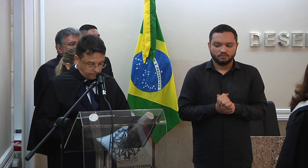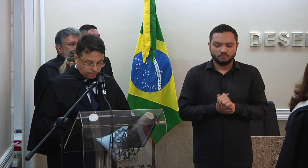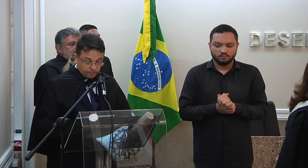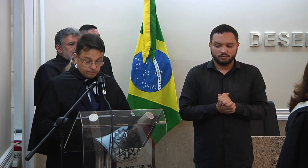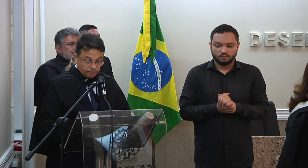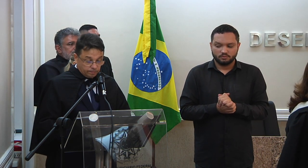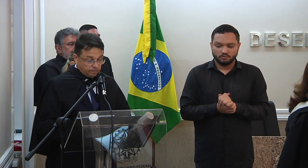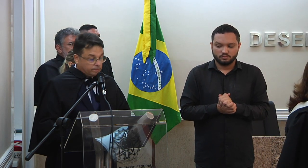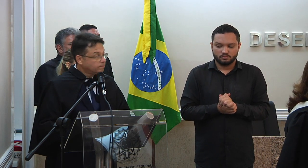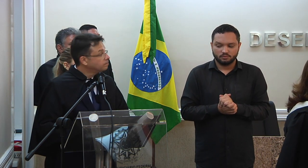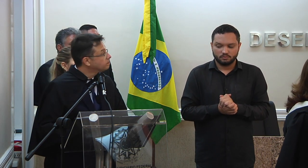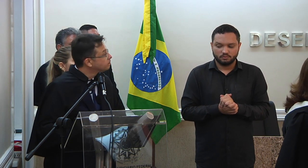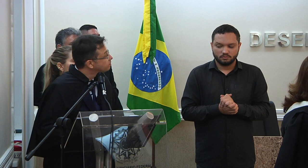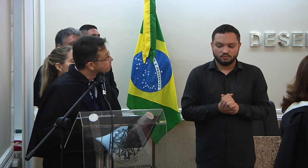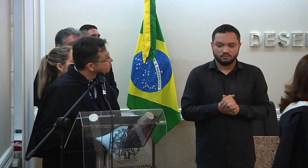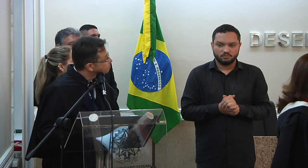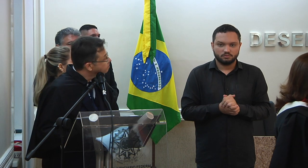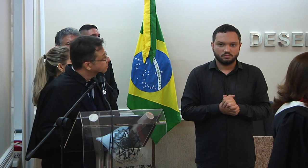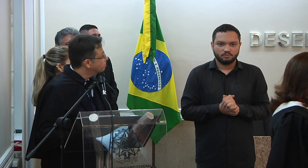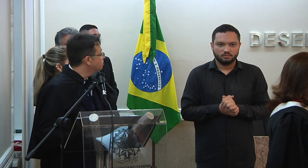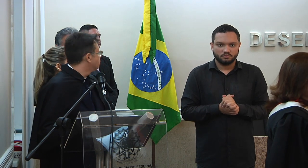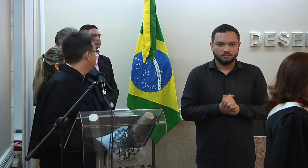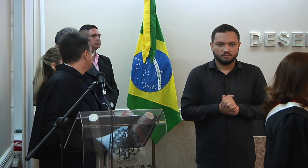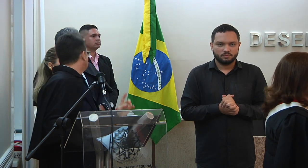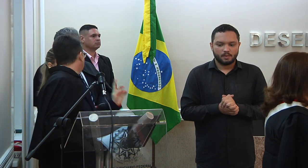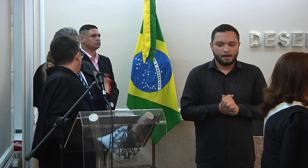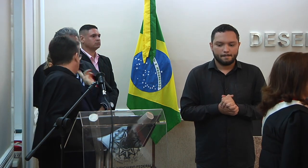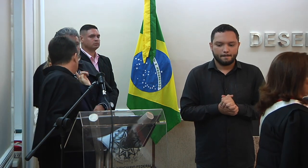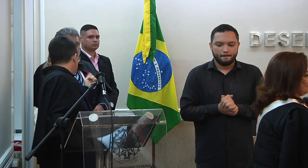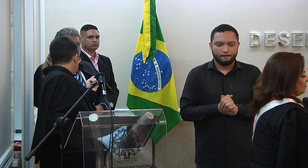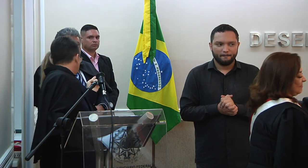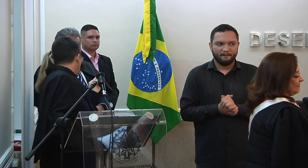Excelentíssimo senhor do trabalho, Paulo Regis Botelho, diretor